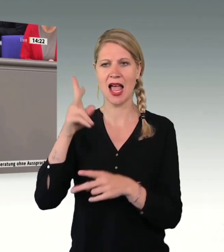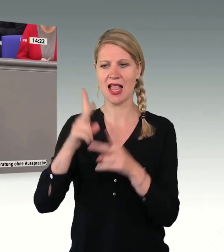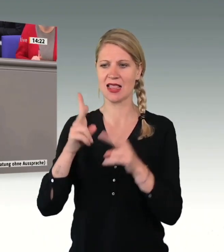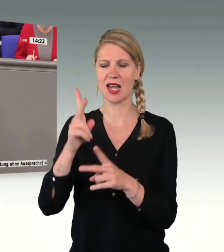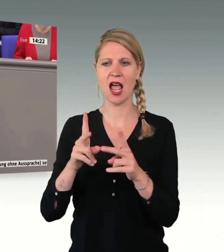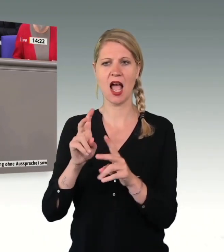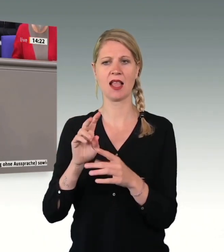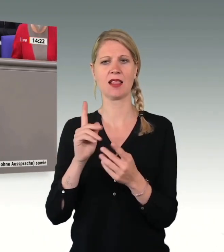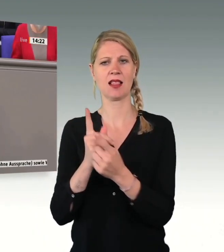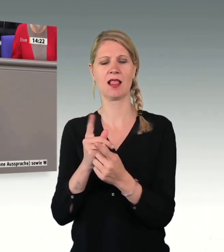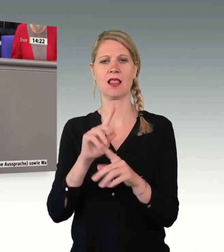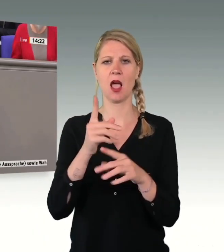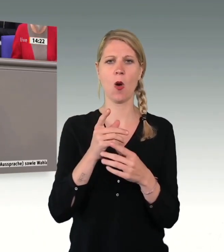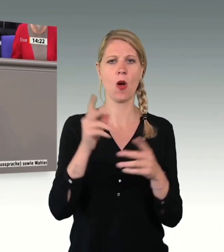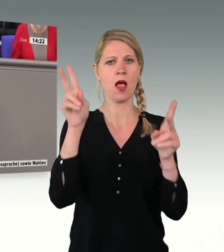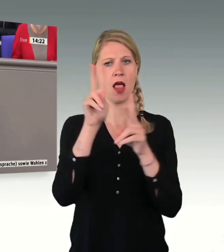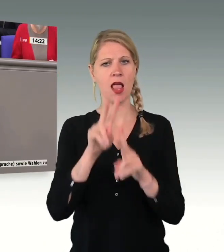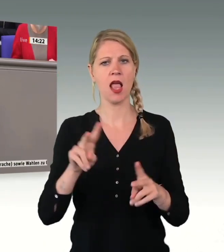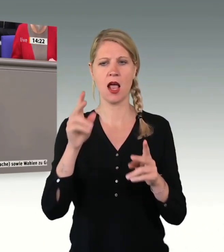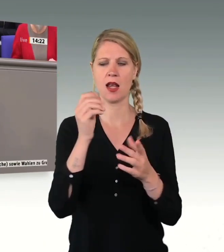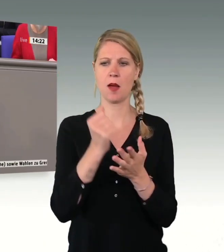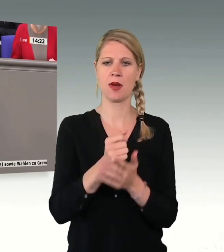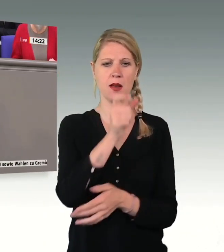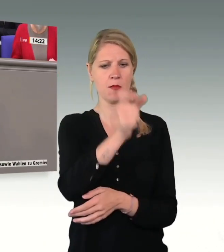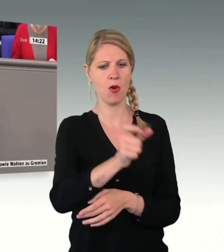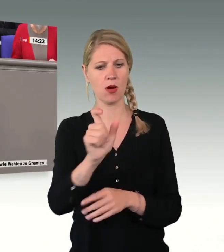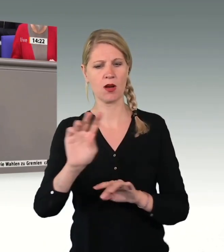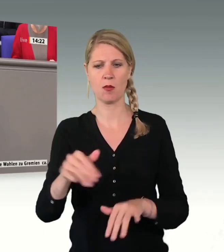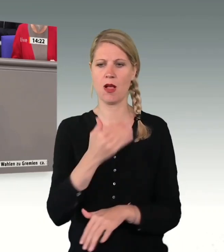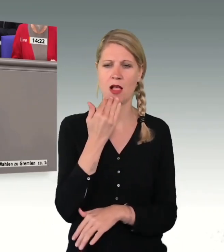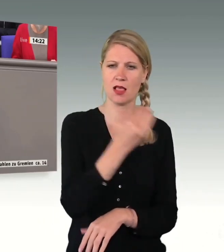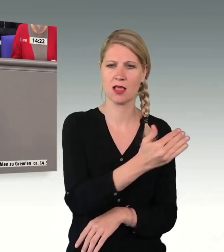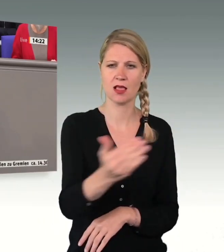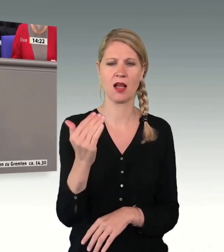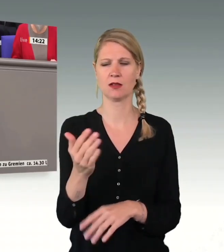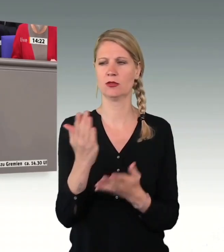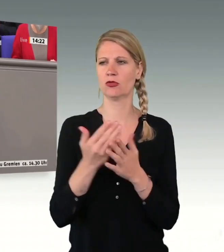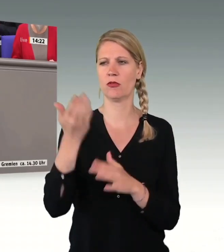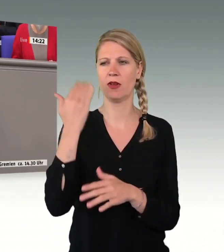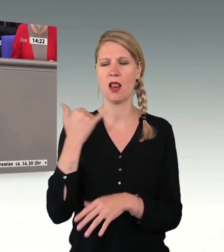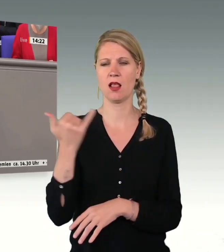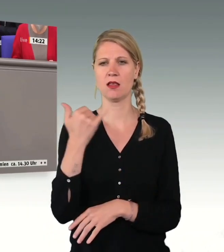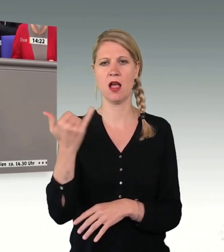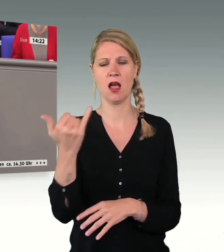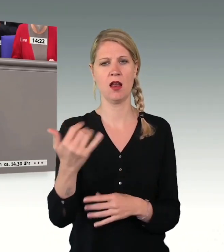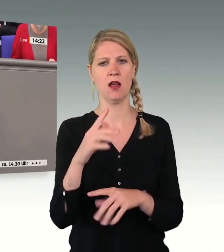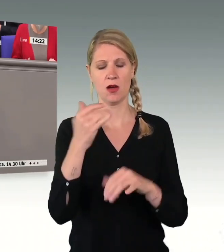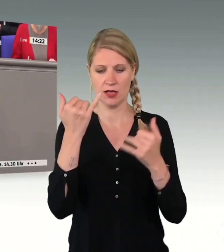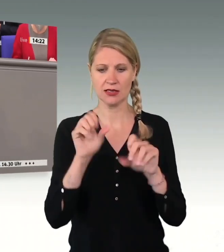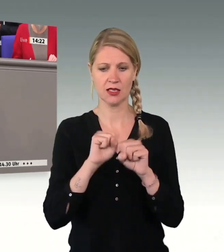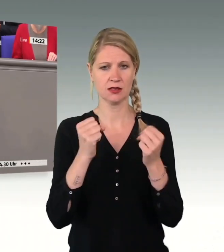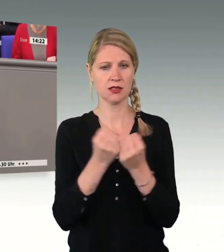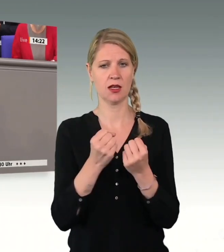ehrenamtlichen Bürgerinnen und Bürgern vor Ort zu danken, die seit vielen Jahren, aber auch in der jetzigen Situation, Enormes im Bereich der Asyl- und